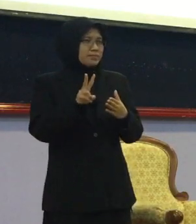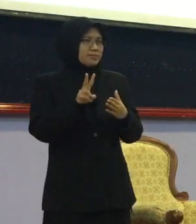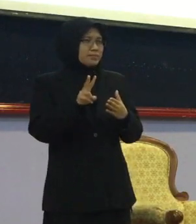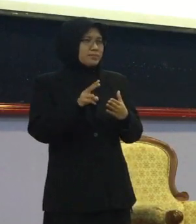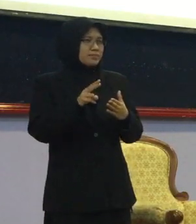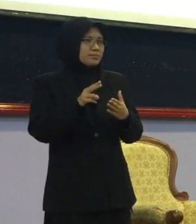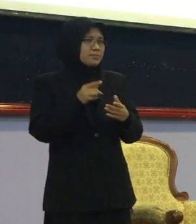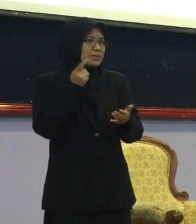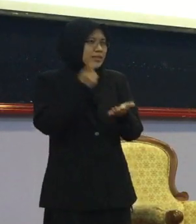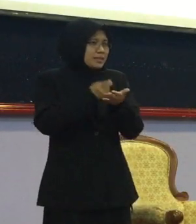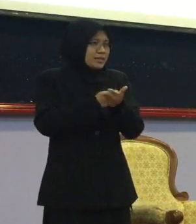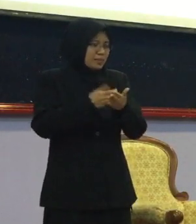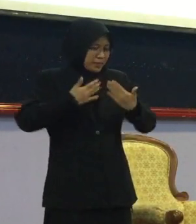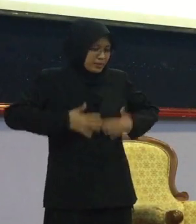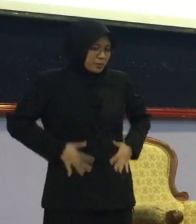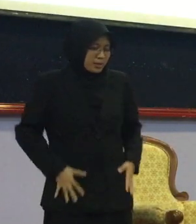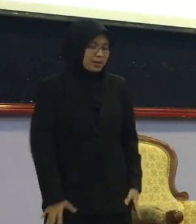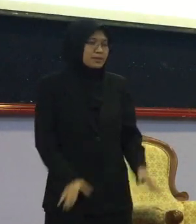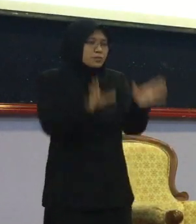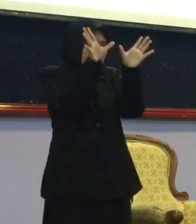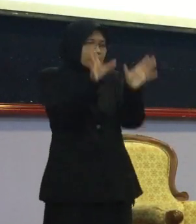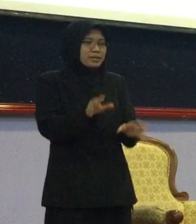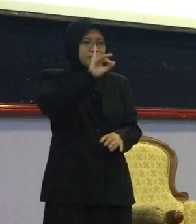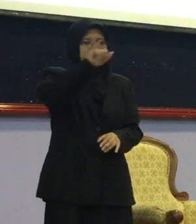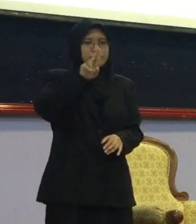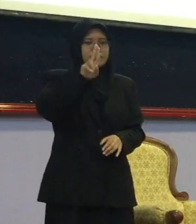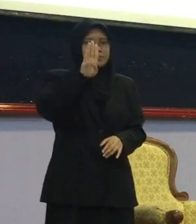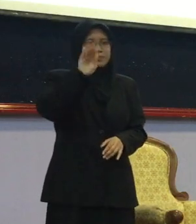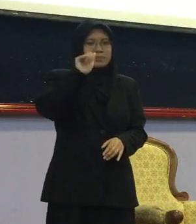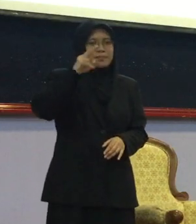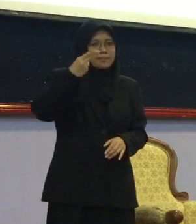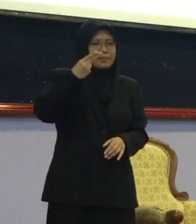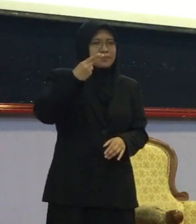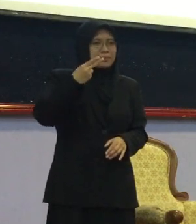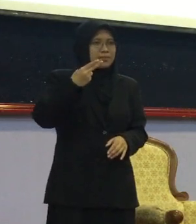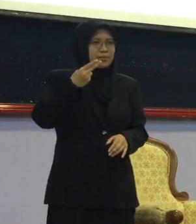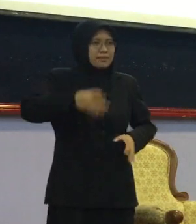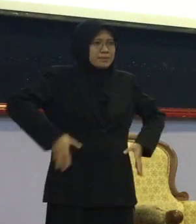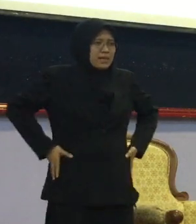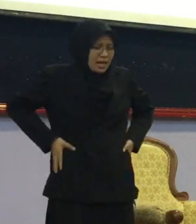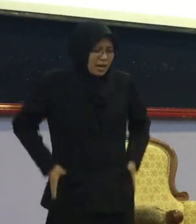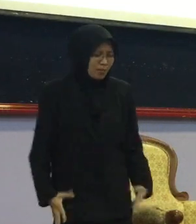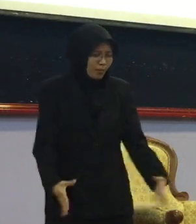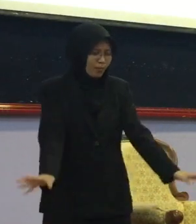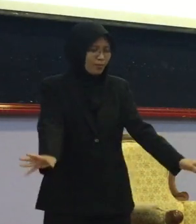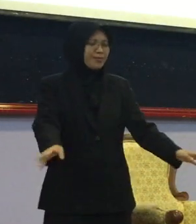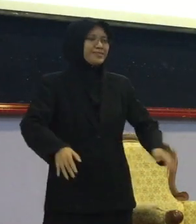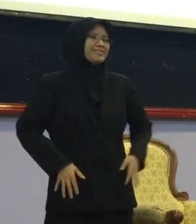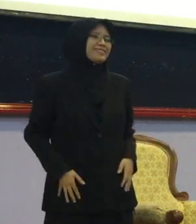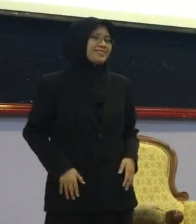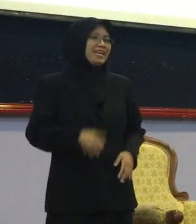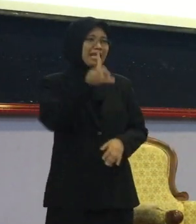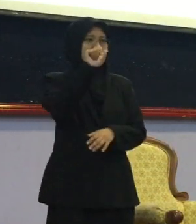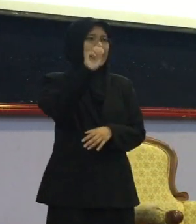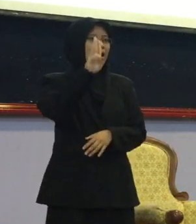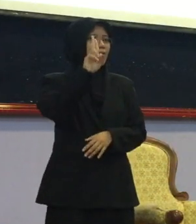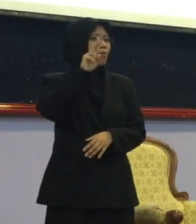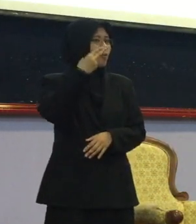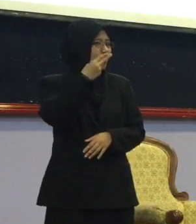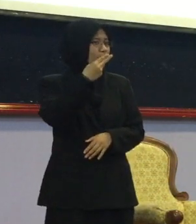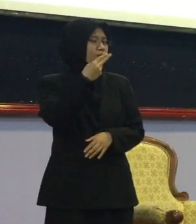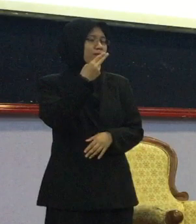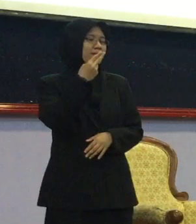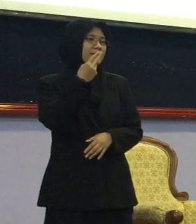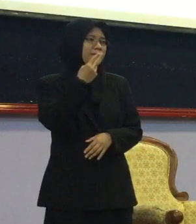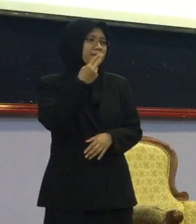Jumlah Akak-akak Pakai dia kan Dah balik Ini lagi macam Kelabu Mak tengok Marah dia Ada yang kita sendiri